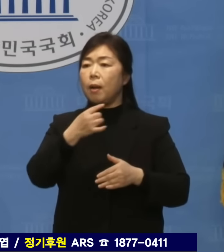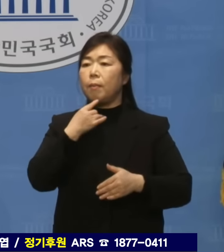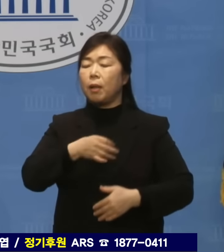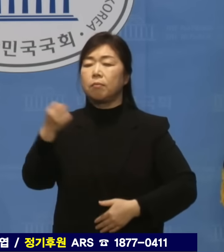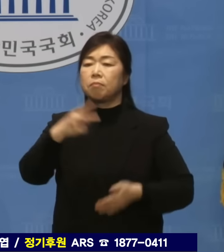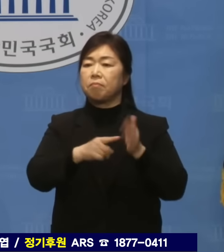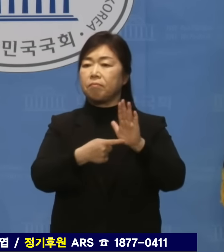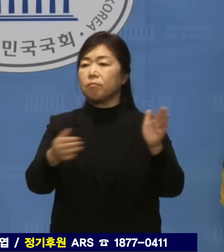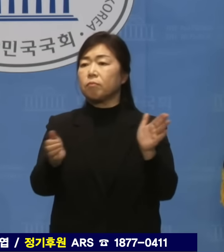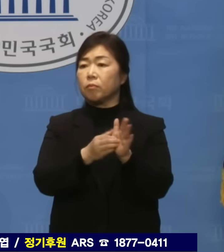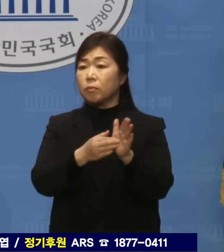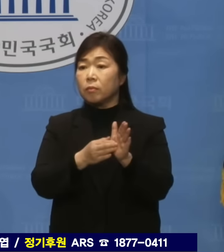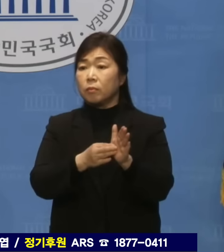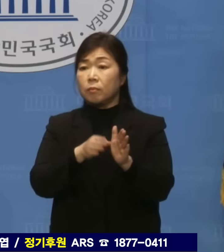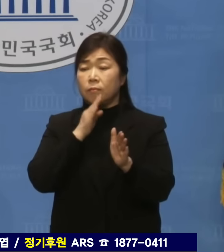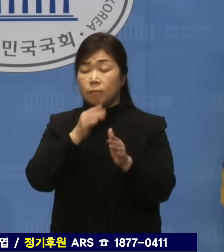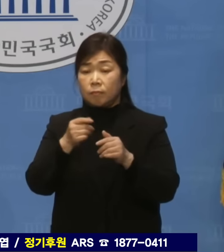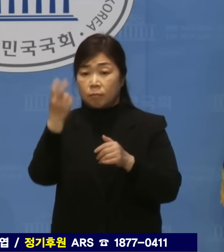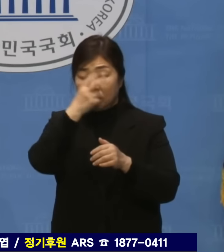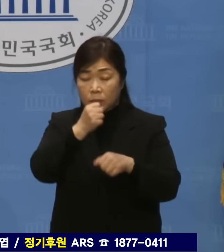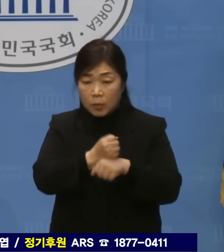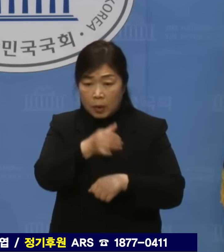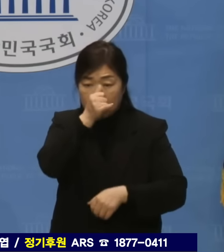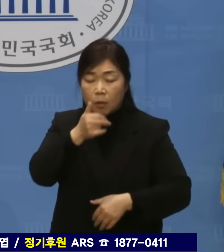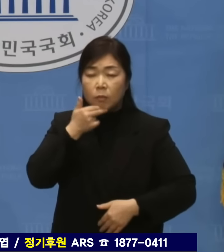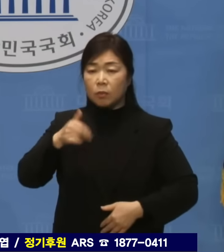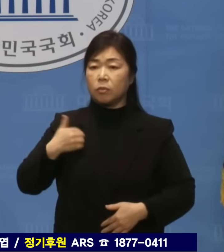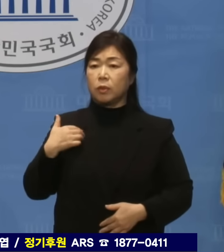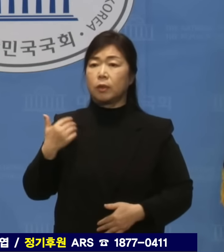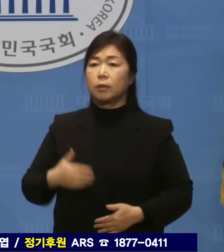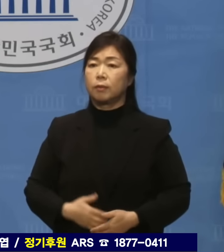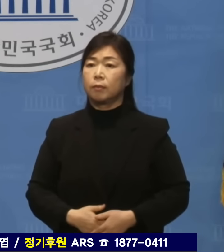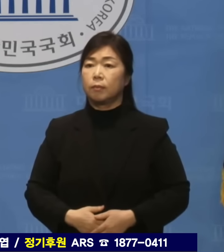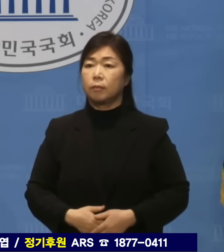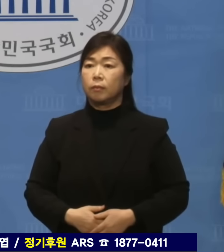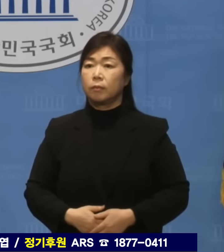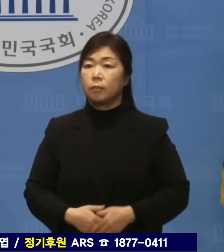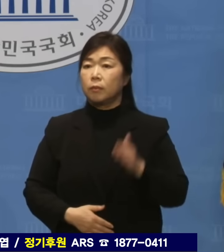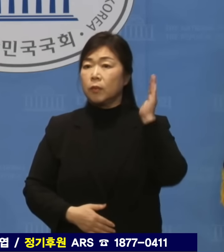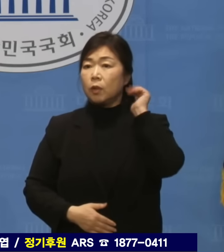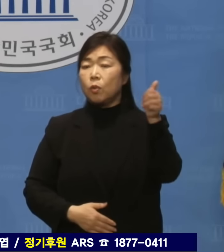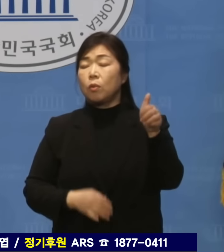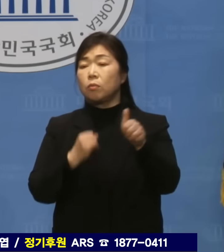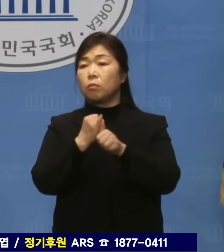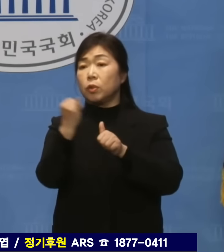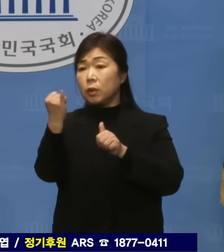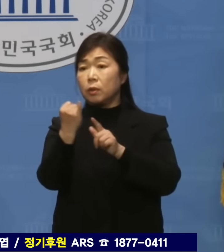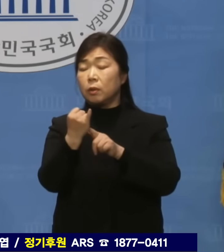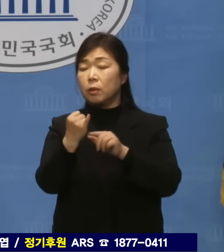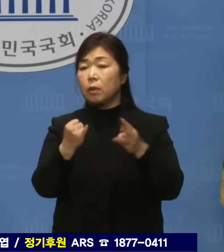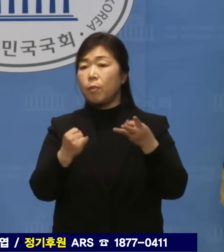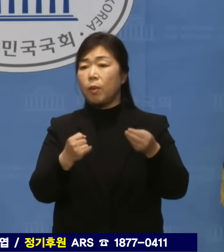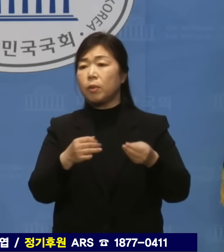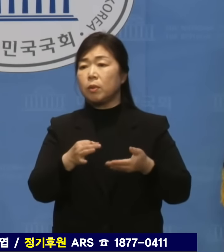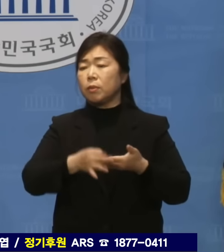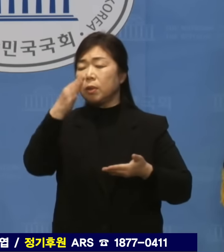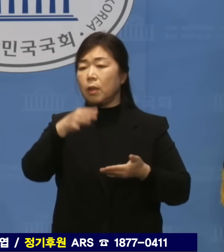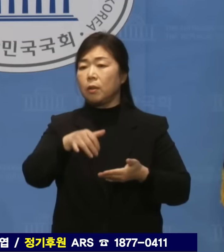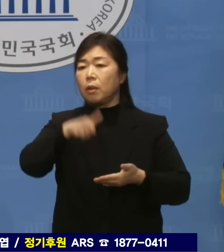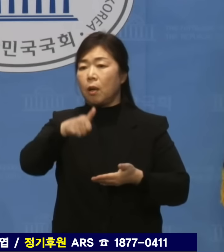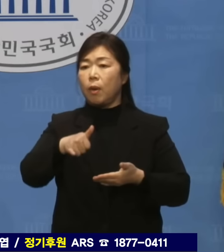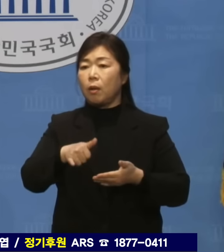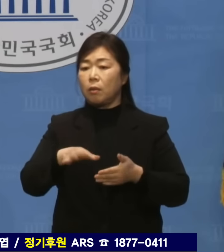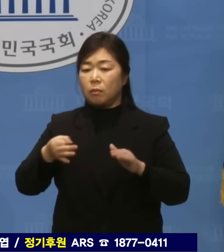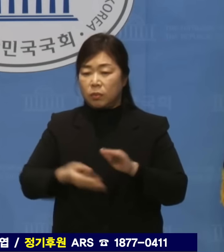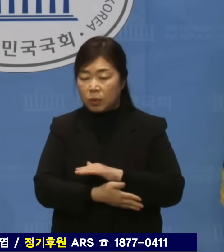앵무새처럼 반복하고 있습니다. 대통령 부인이 300만원짜리 명품백을 수수했는데 검찰은